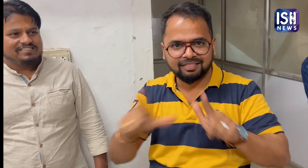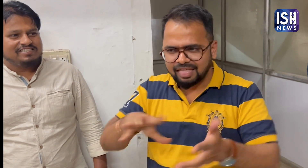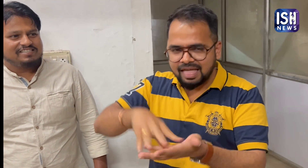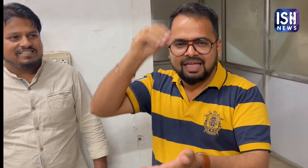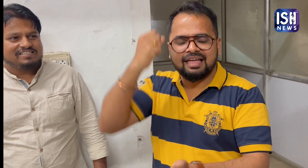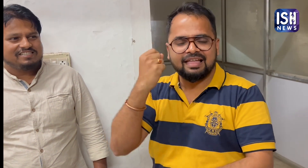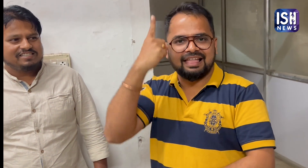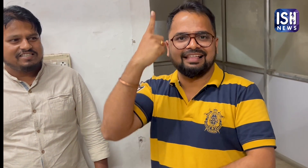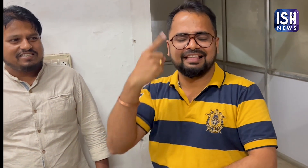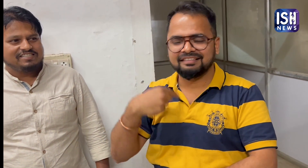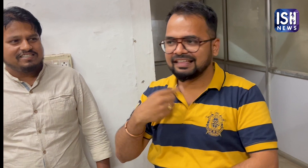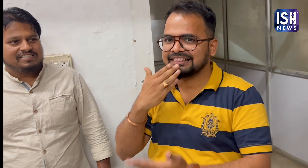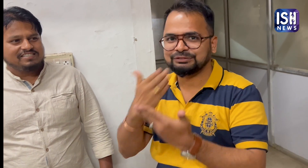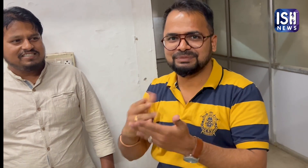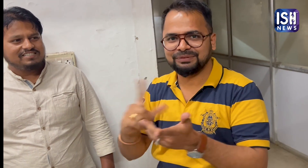अर्थ पूरी तरह समझ गया हूँ, धन्यवाद